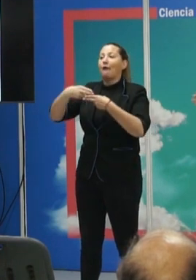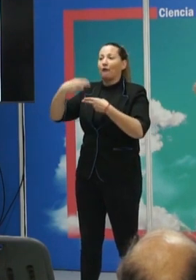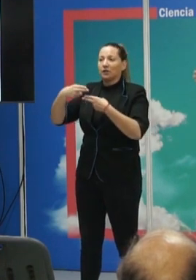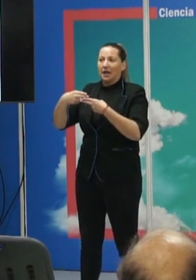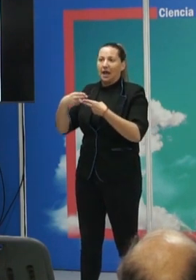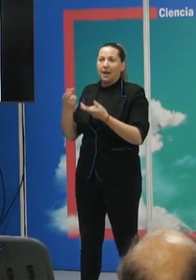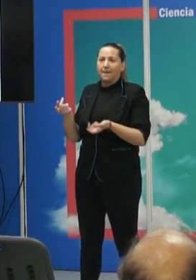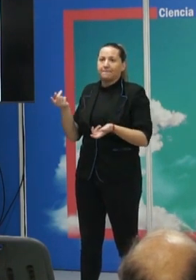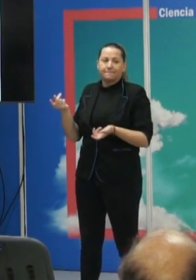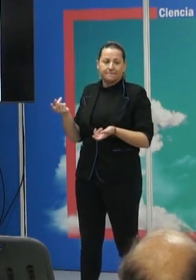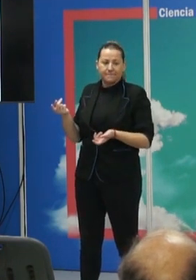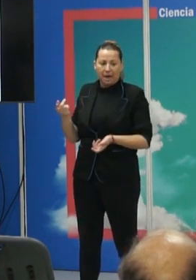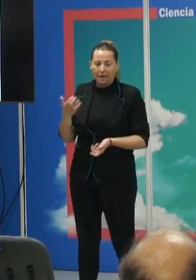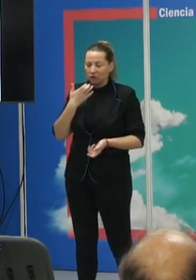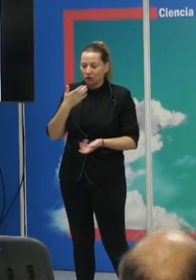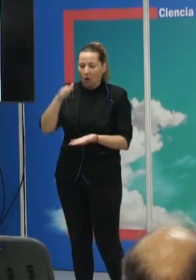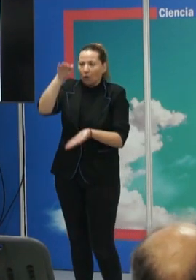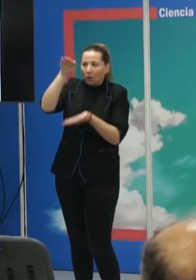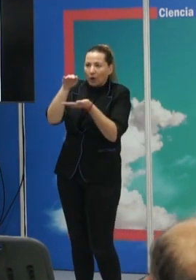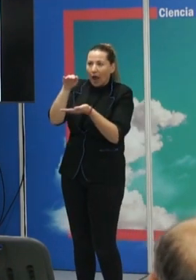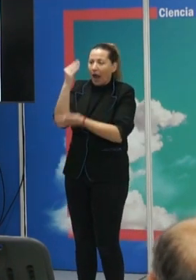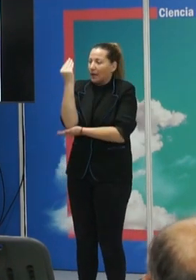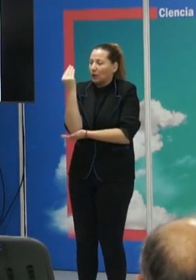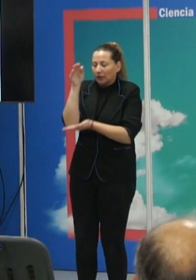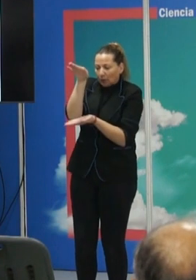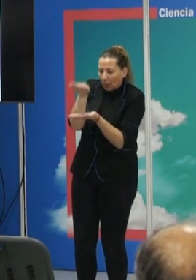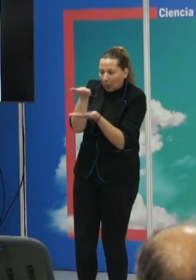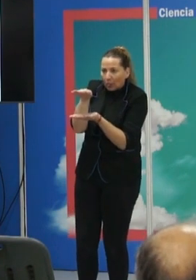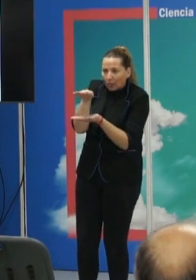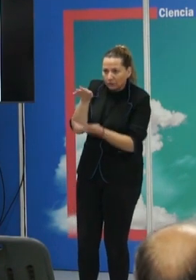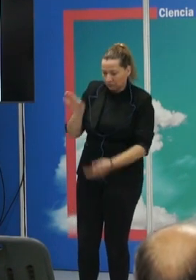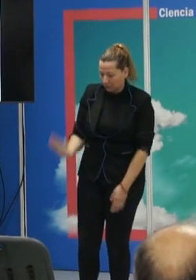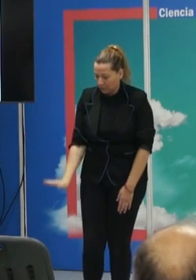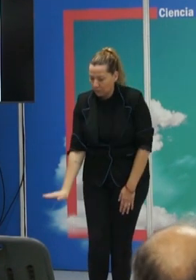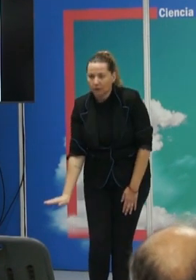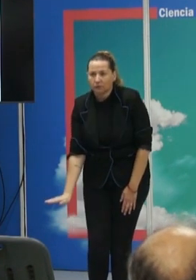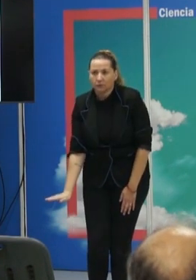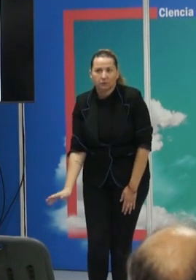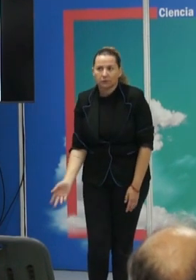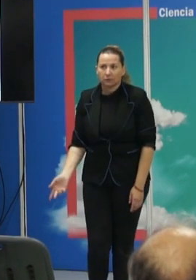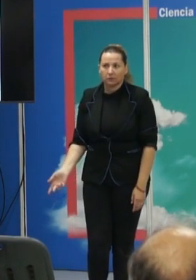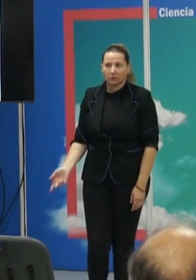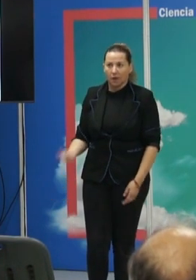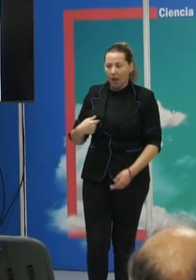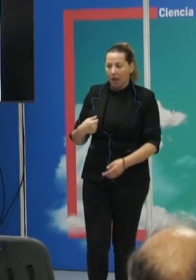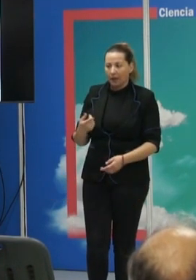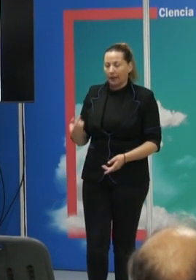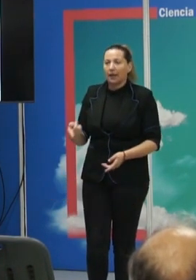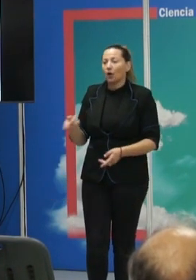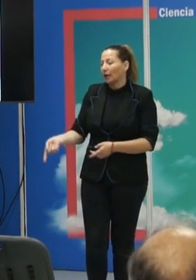tampoco, evidentemente, esto son cositas así y no impiden que nadie pase. Lo único que te marca es dónde estás entrando.